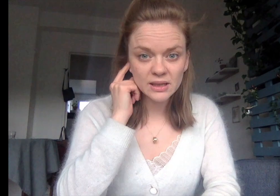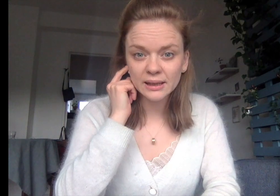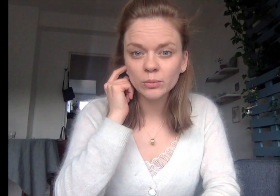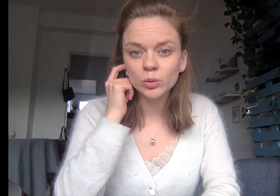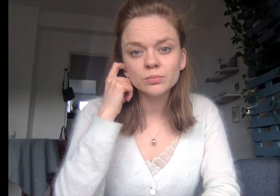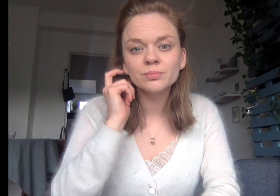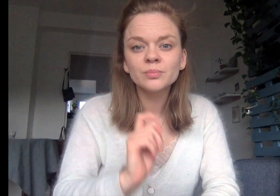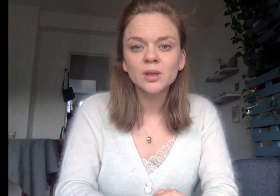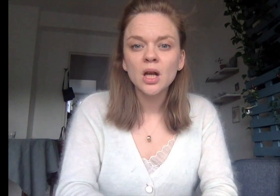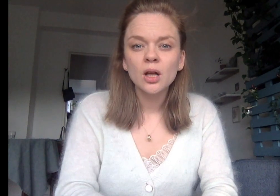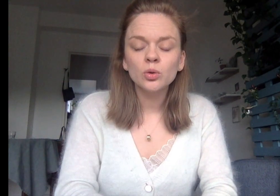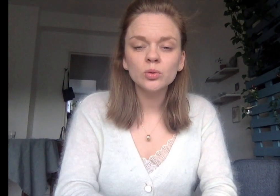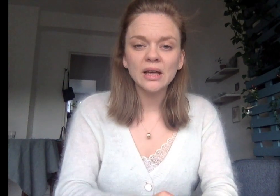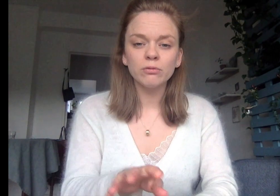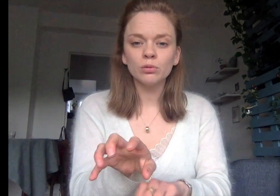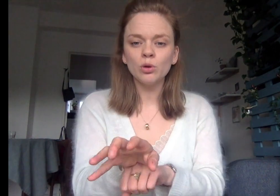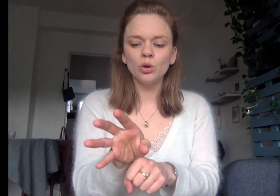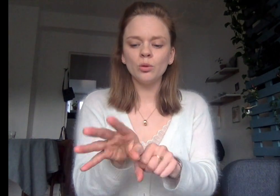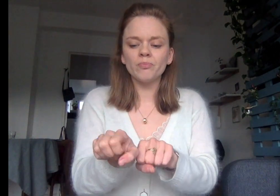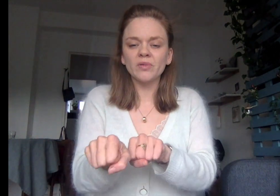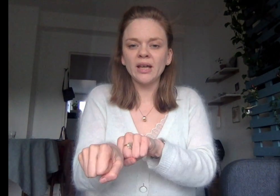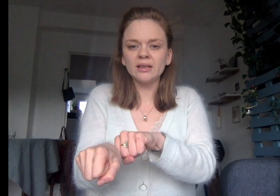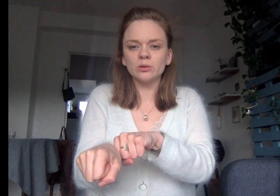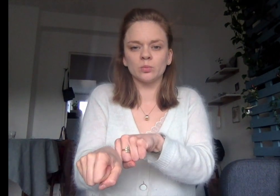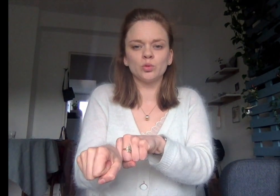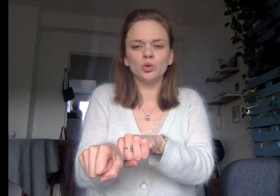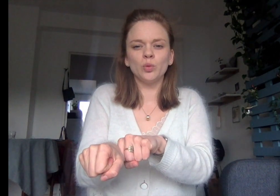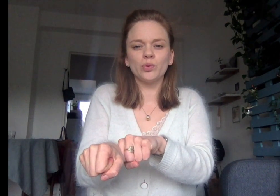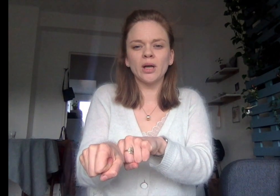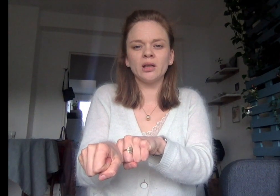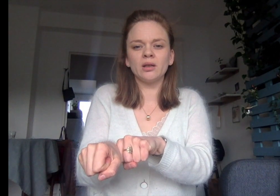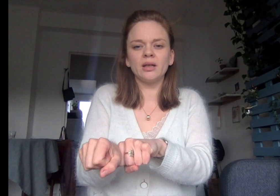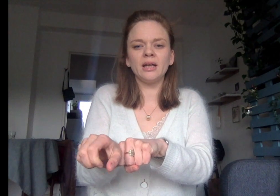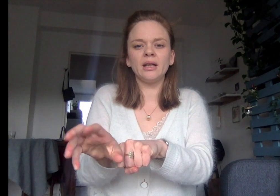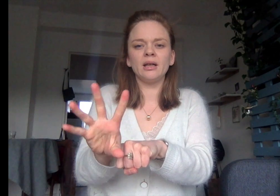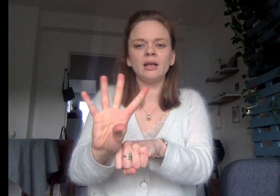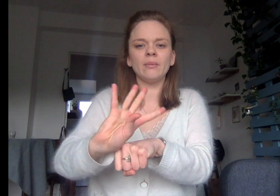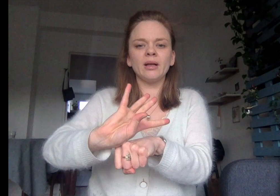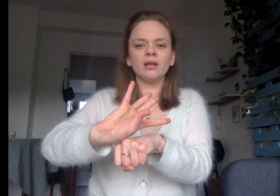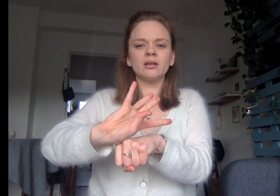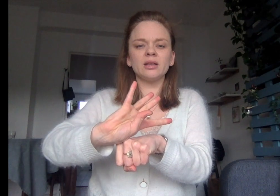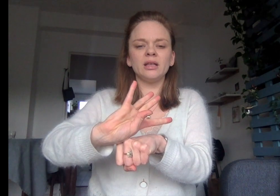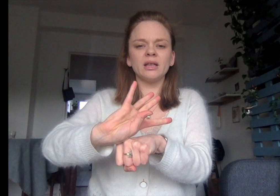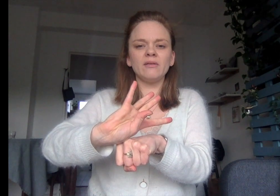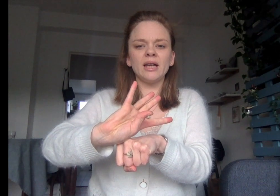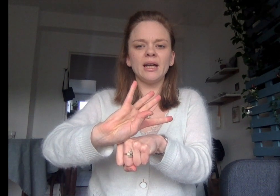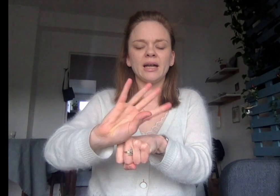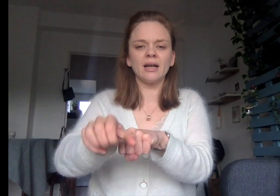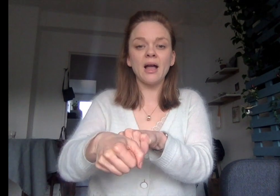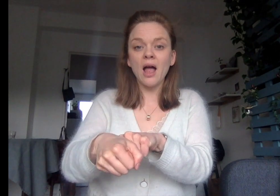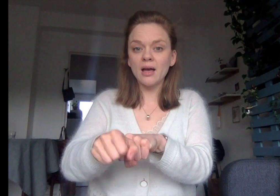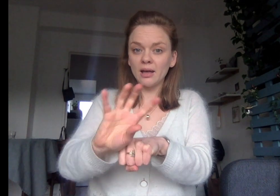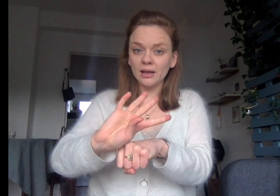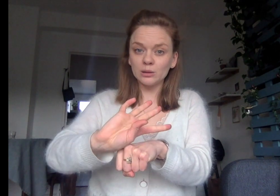animaux. Nous avons le hérisson. Deux points et la main qui est écrit vers l'arrière. Hérisson.